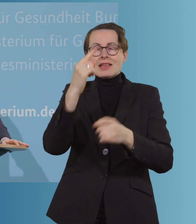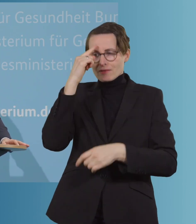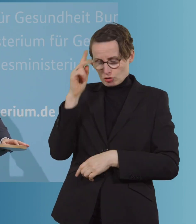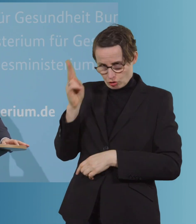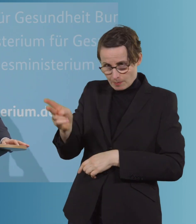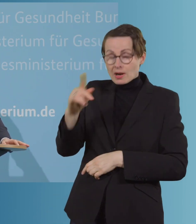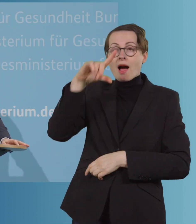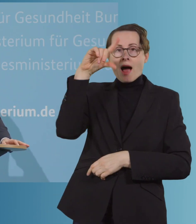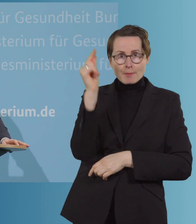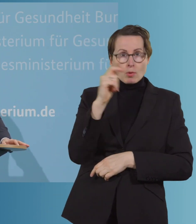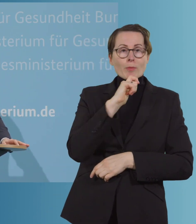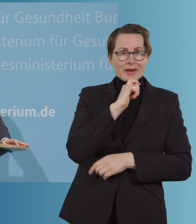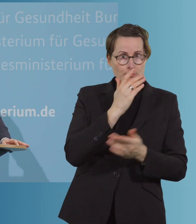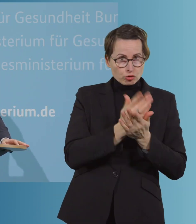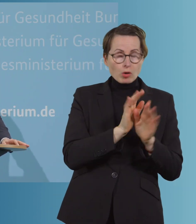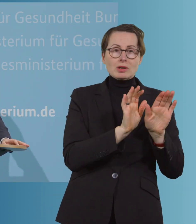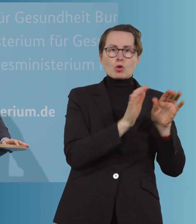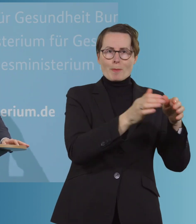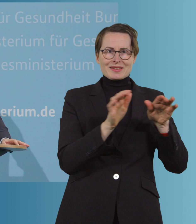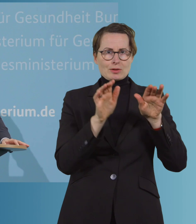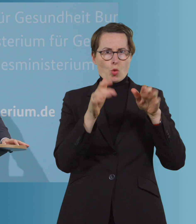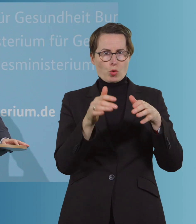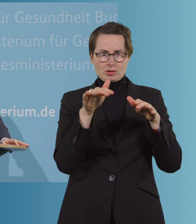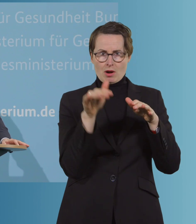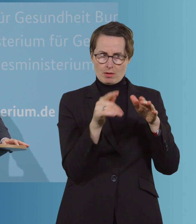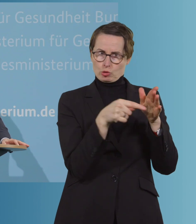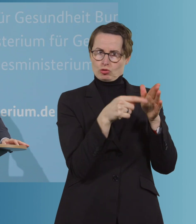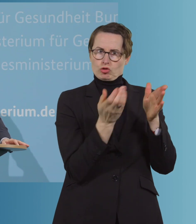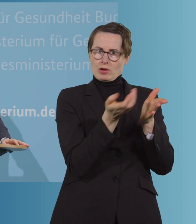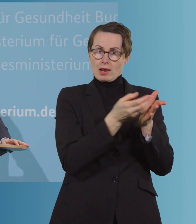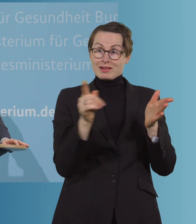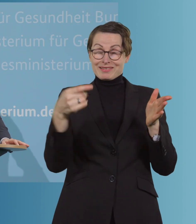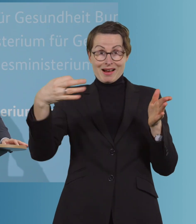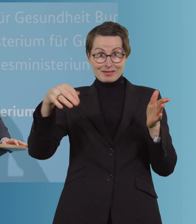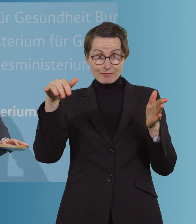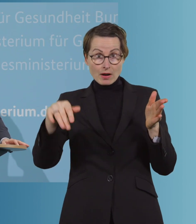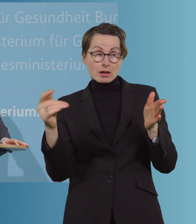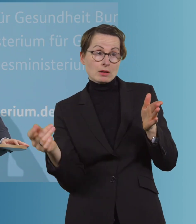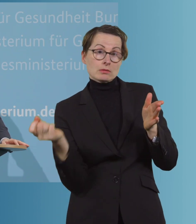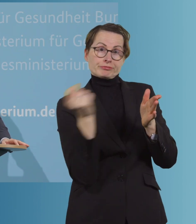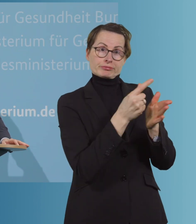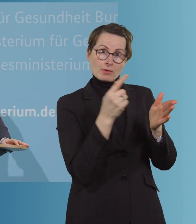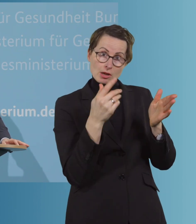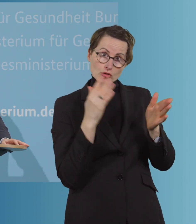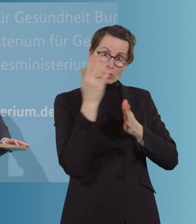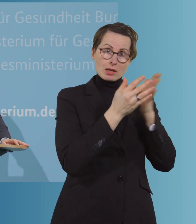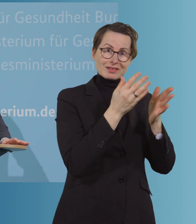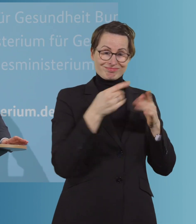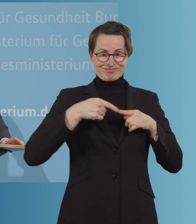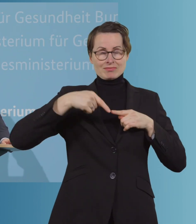Bundesländer, die solche Stellen schon eingerichtet haben, an die man sich dann wenden kann. Und das werden jetzt eben alle Bundesländer machen. Nur eins möchte ich wirklich